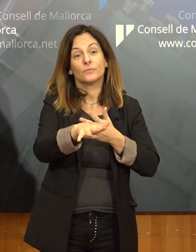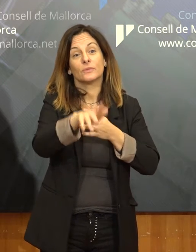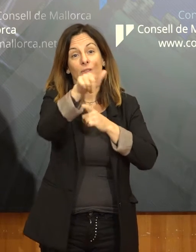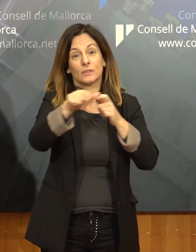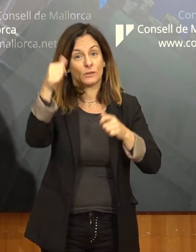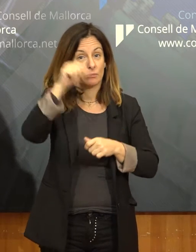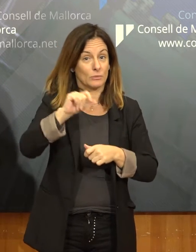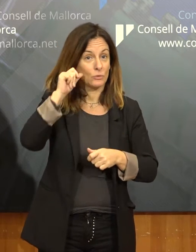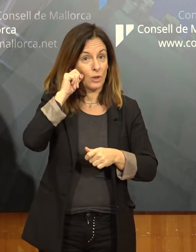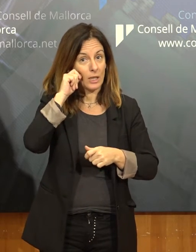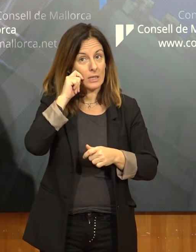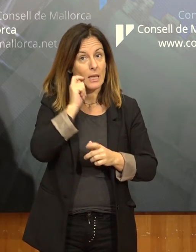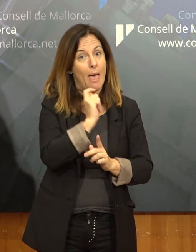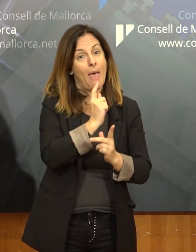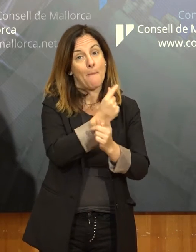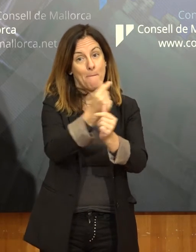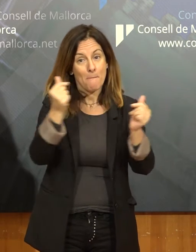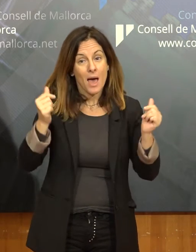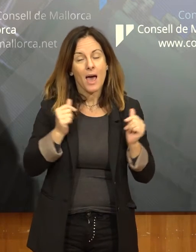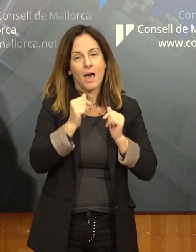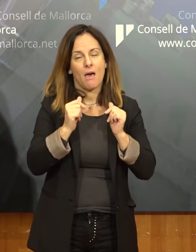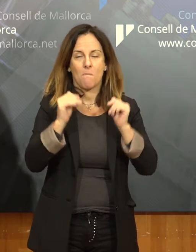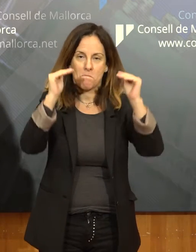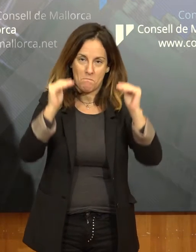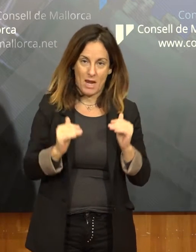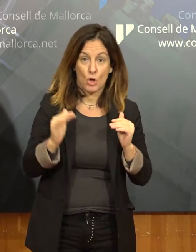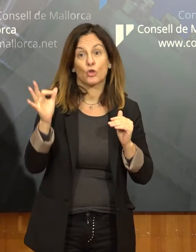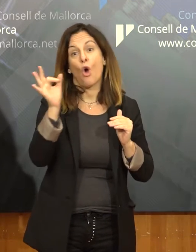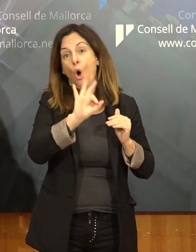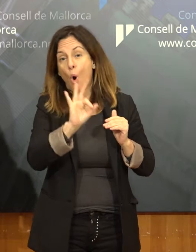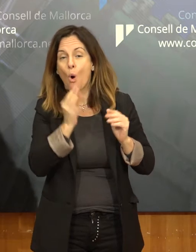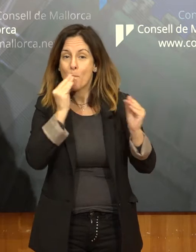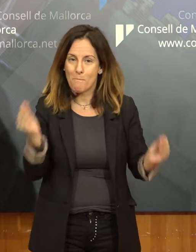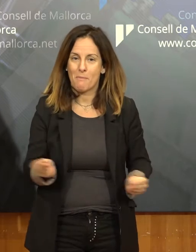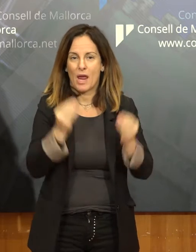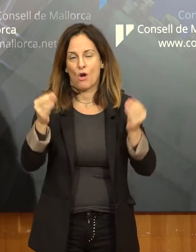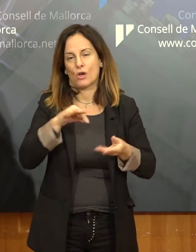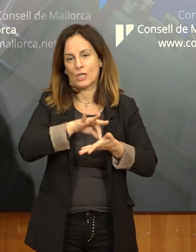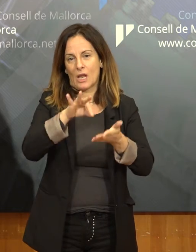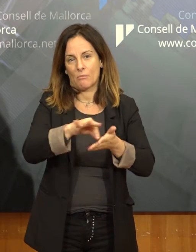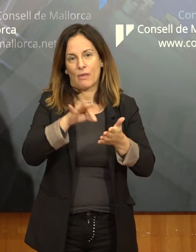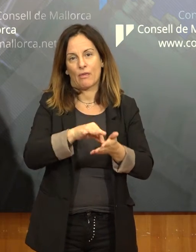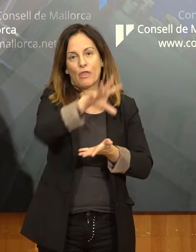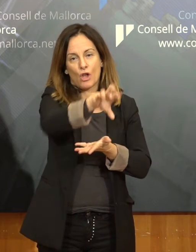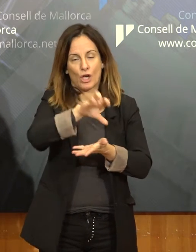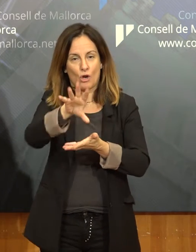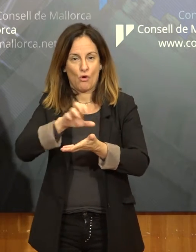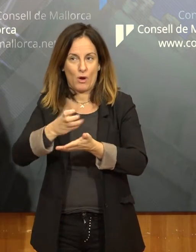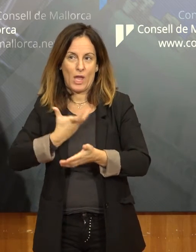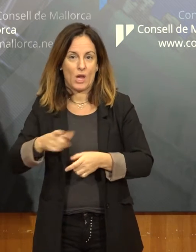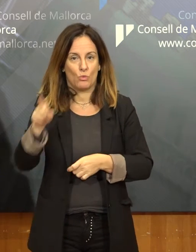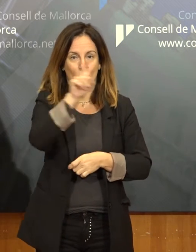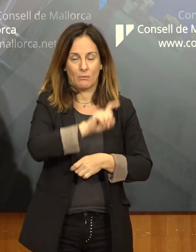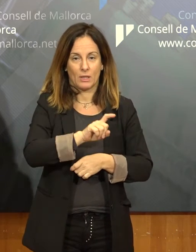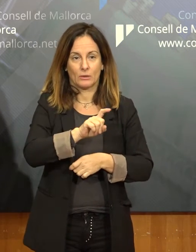o bé en una millora de la gestió i recollida de residus municipal. Baixades que hem aconseguit sense importar residus.